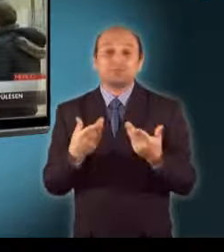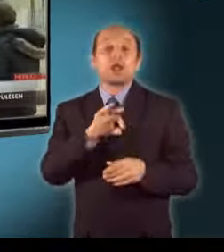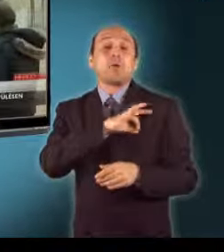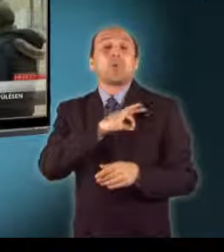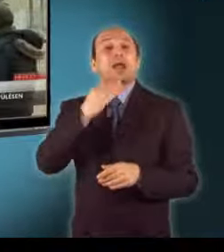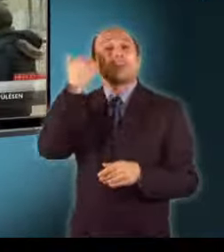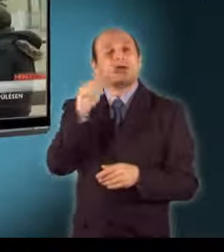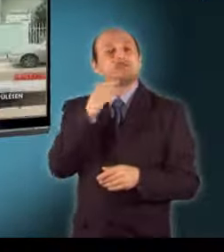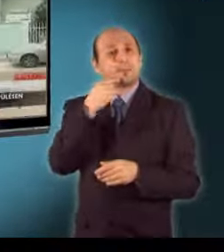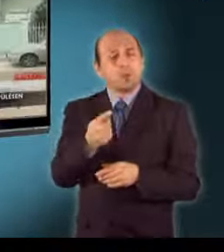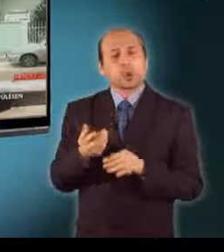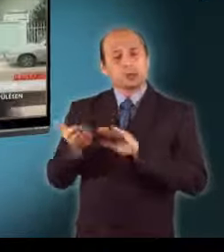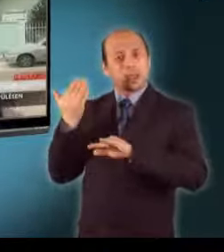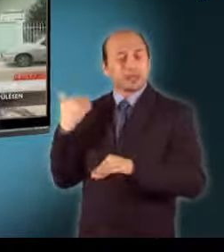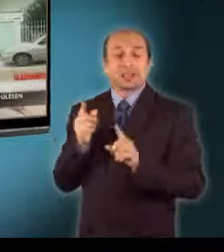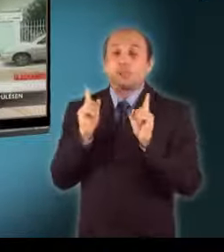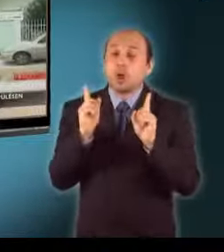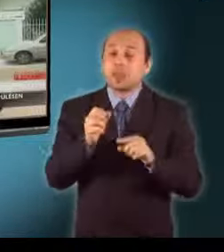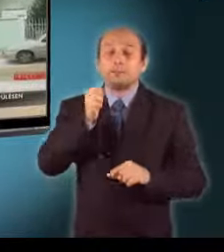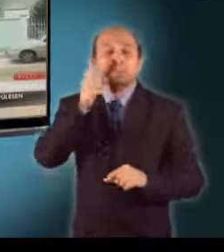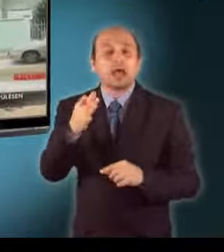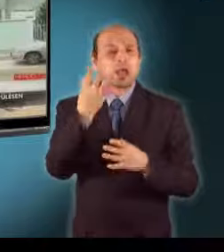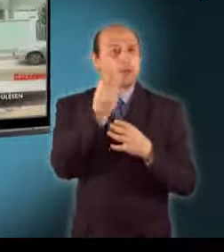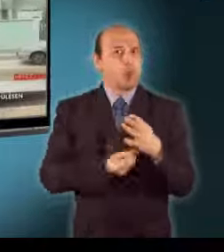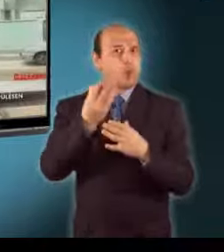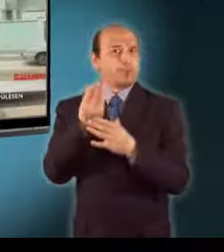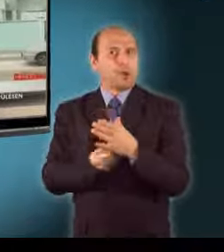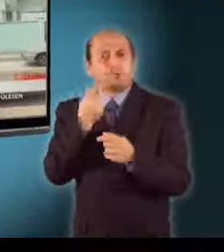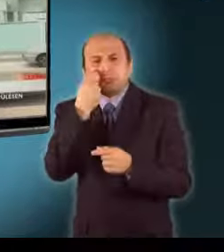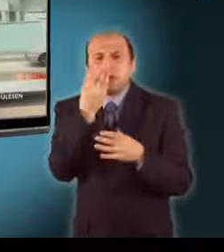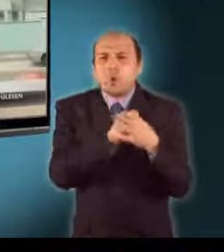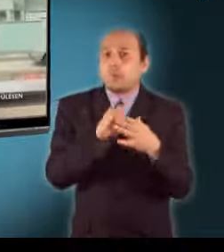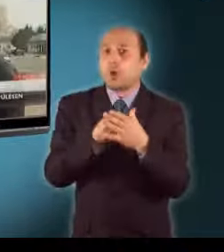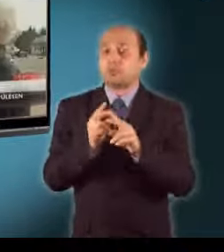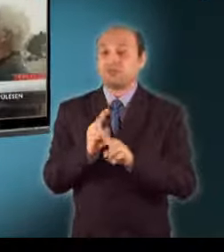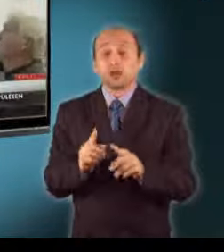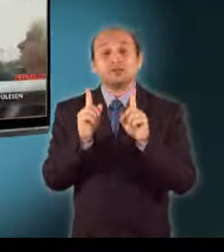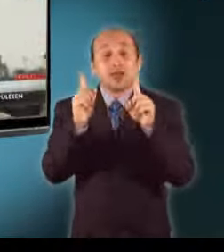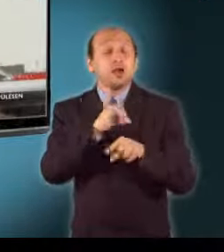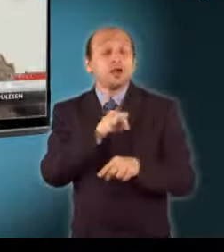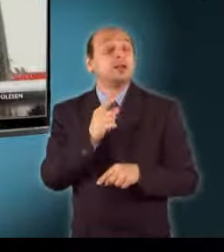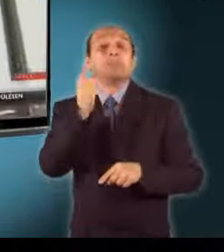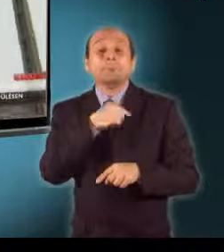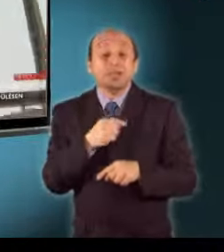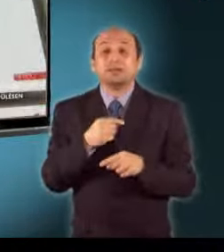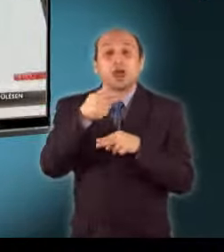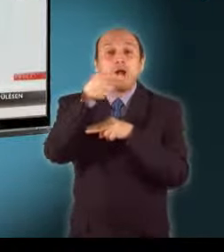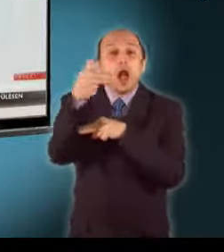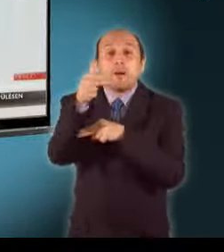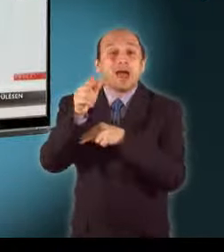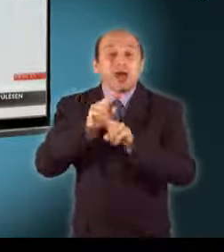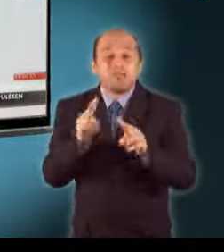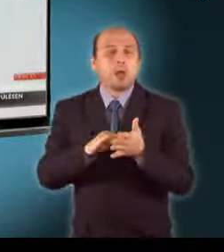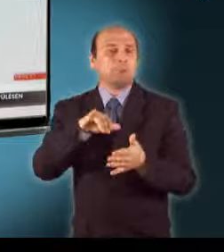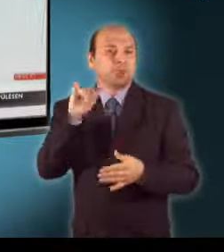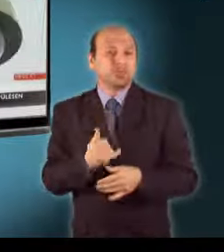az utóbbi időben szinte mindennaposak lettek a kisebb értékű lopások a településen. A tolvajokat pedig az sem tartja vissza a